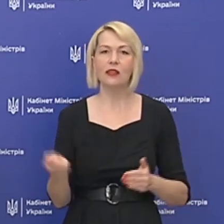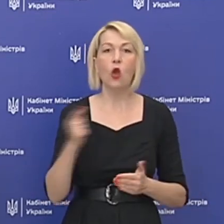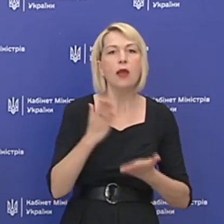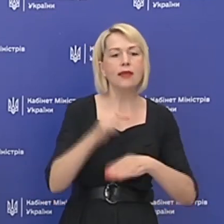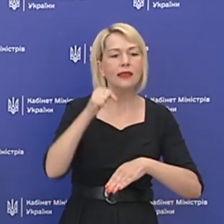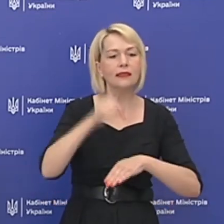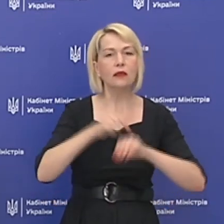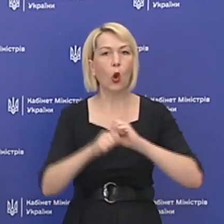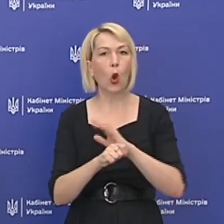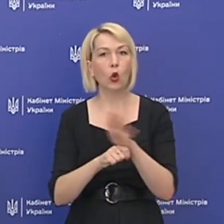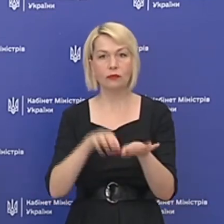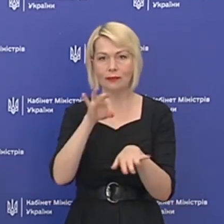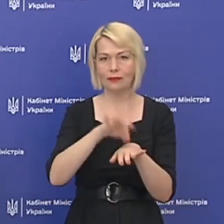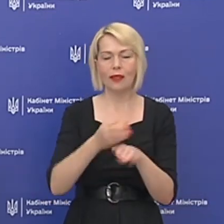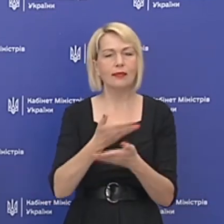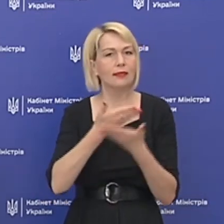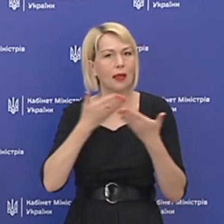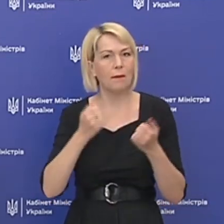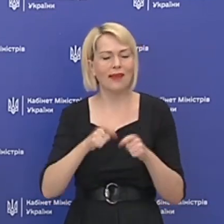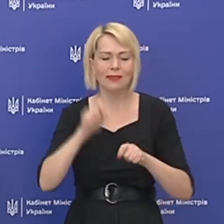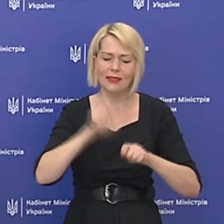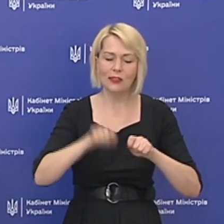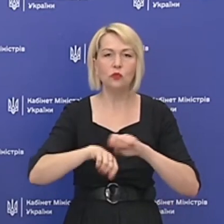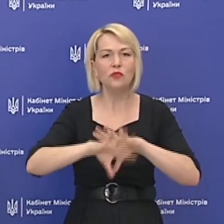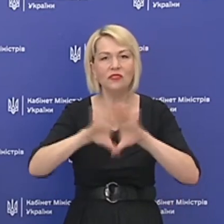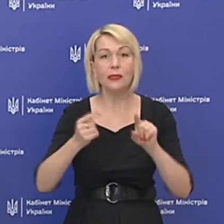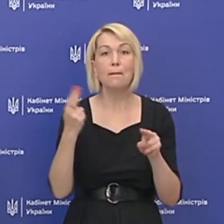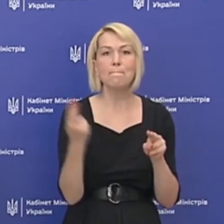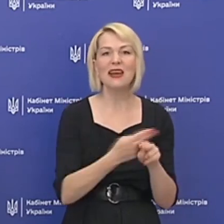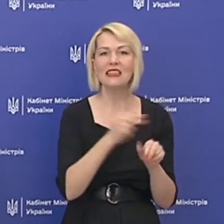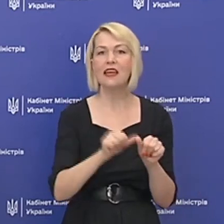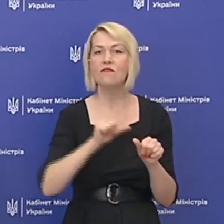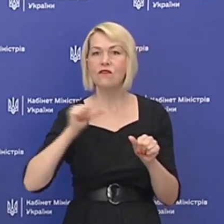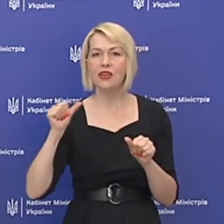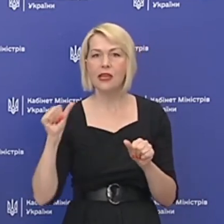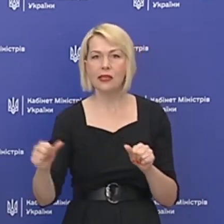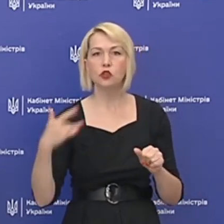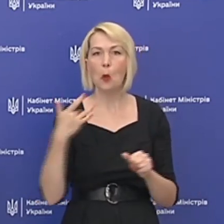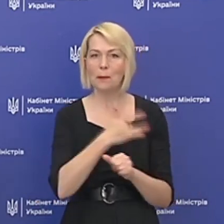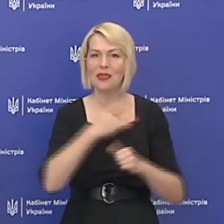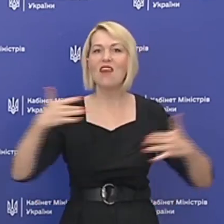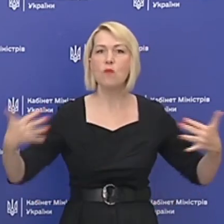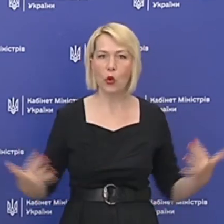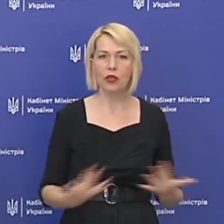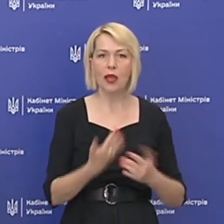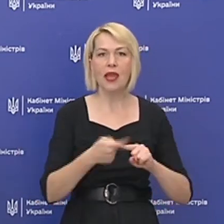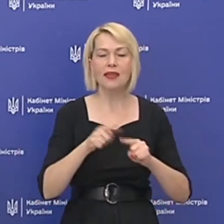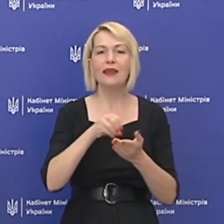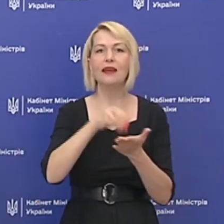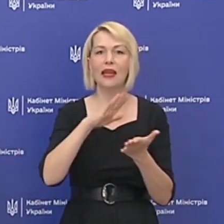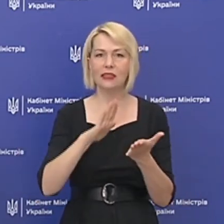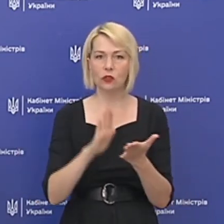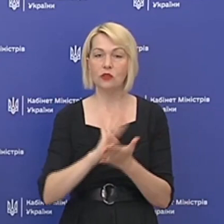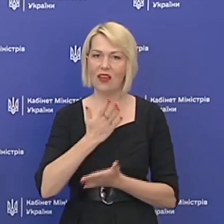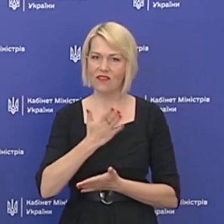є симптоми коронавірусної хвороби, чи немає, ми тестуємо всі без виключення пневмонії, які реєструються